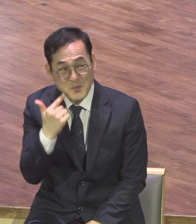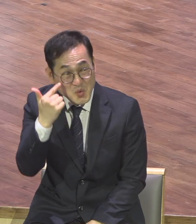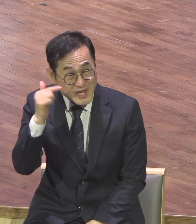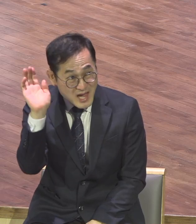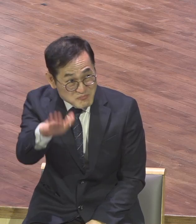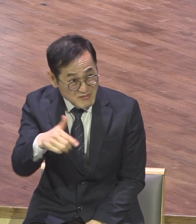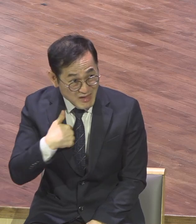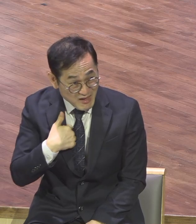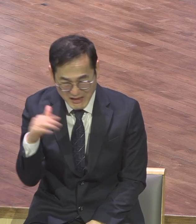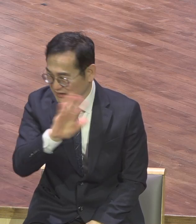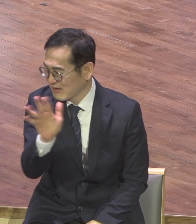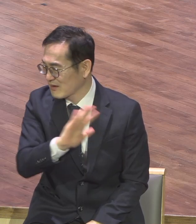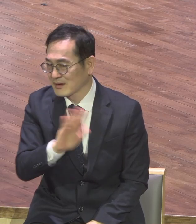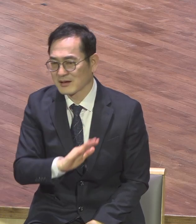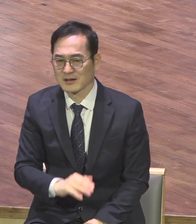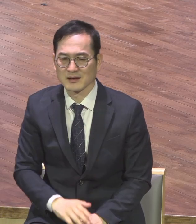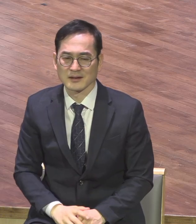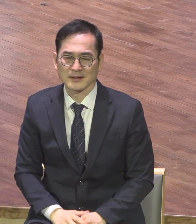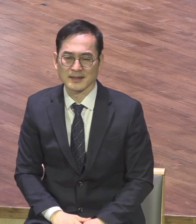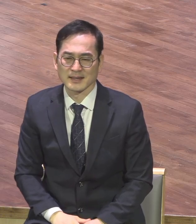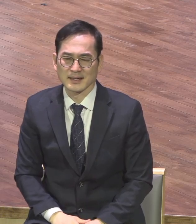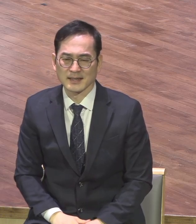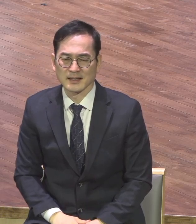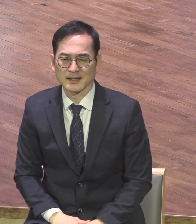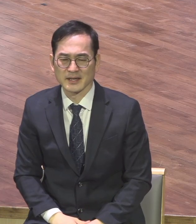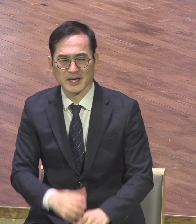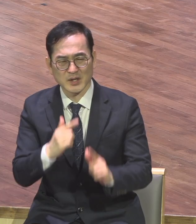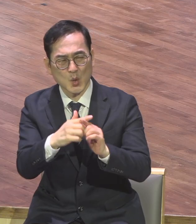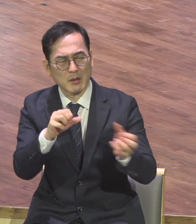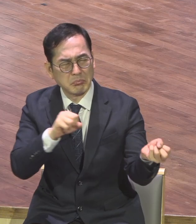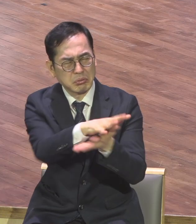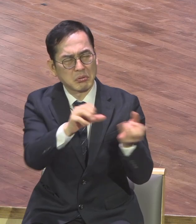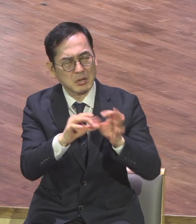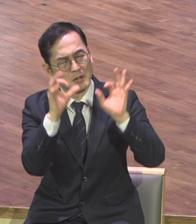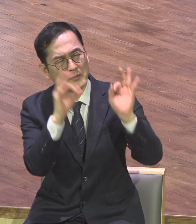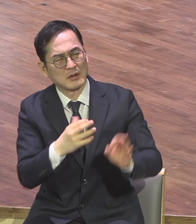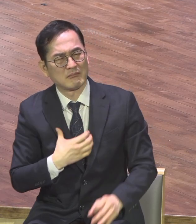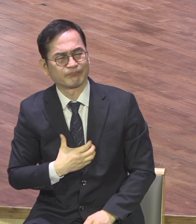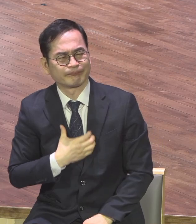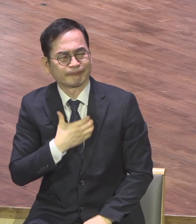많이 봐도 사단이 전체를 장악해버렸어요 교회를 교회가 힘이 없어요